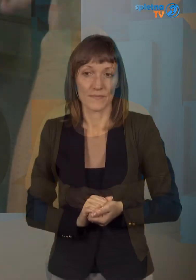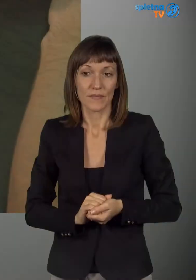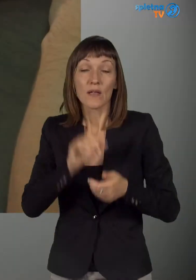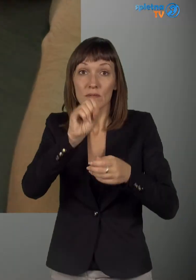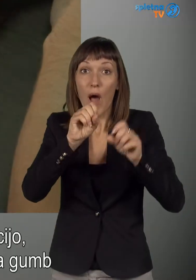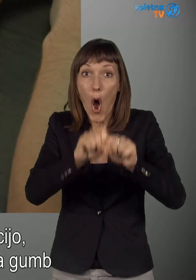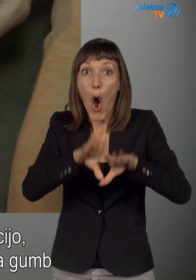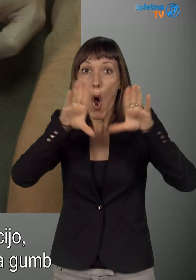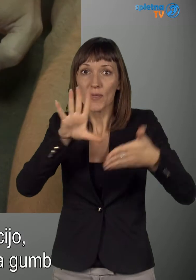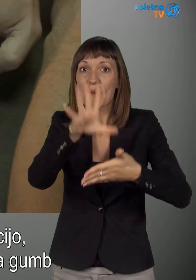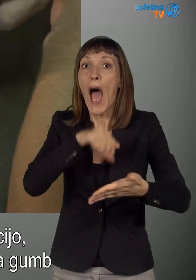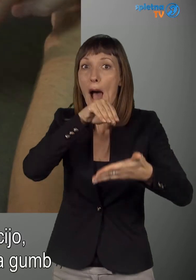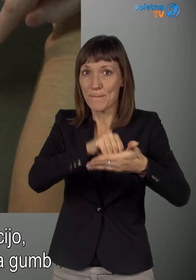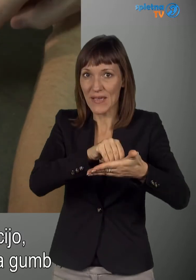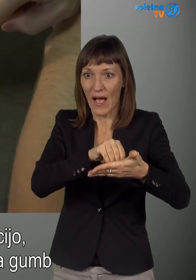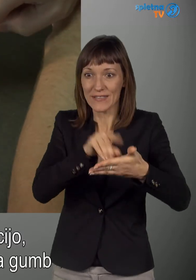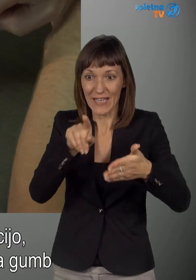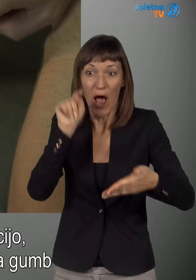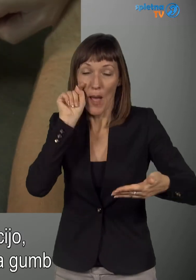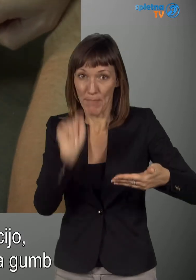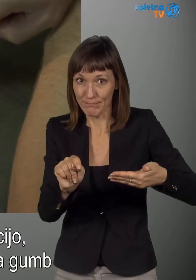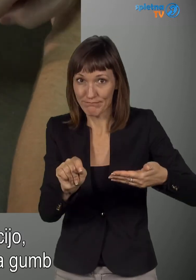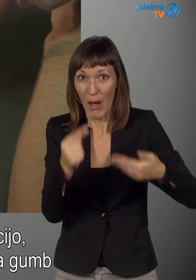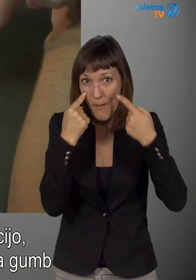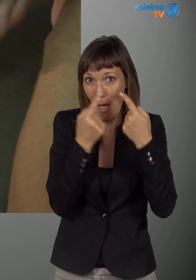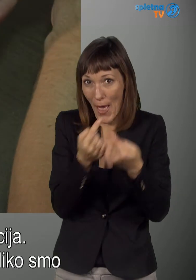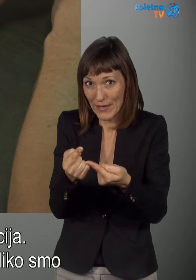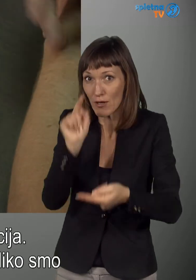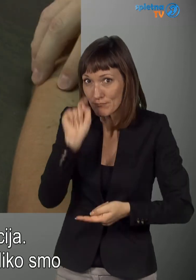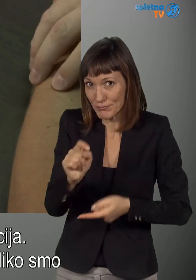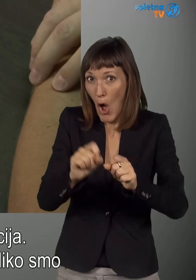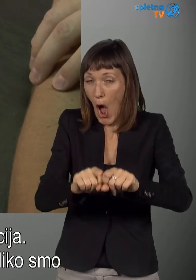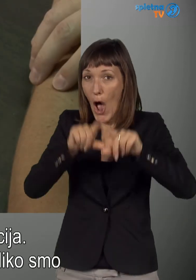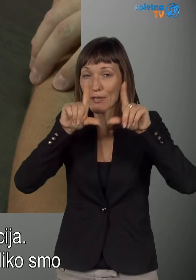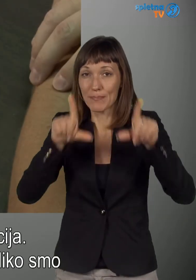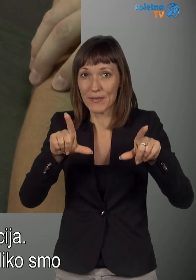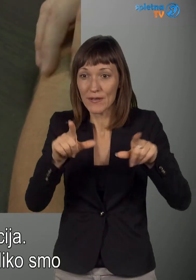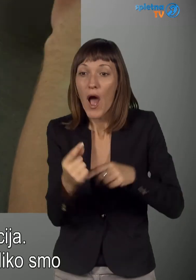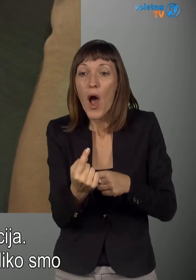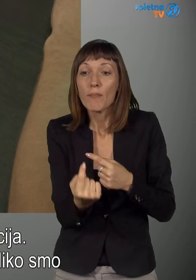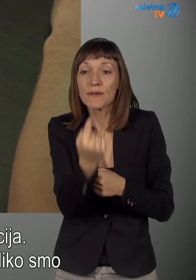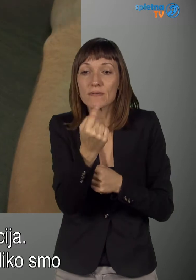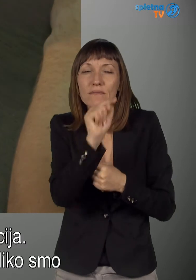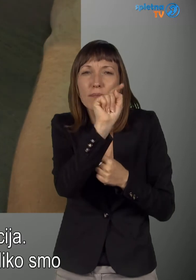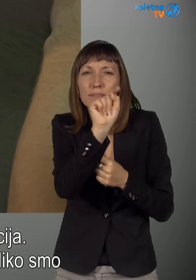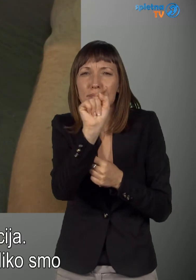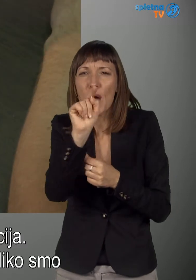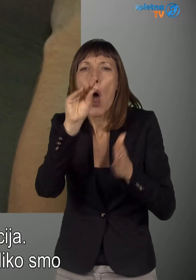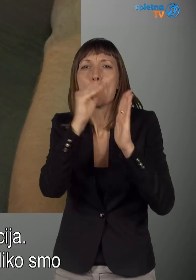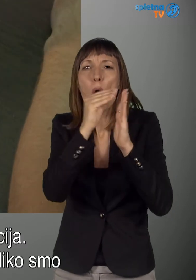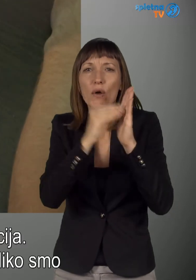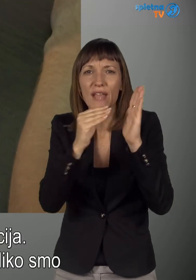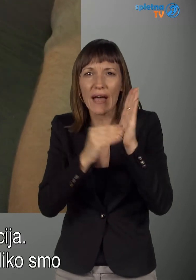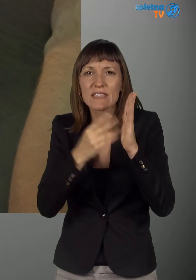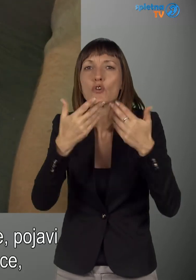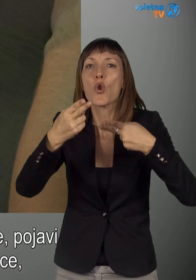Kaj odprete aplikacijo, to je tole, pritisnemo na gumb, se odpreja aplikacijo, se pojavi podatke,